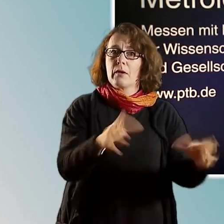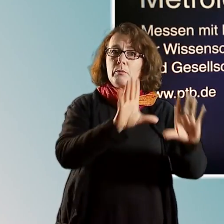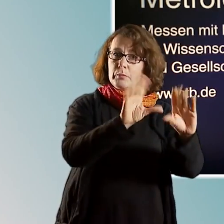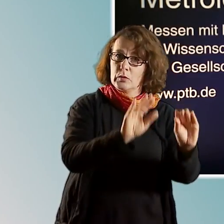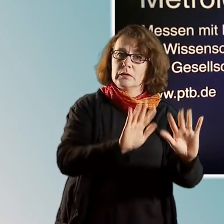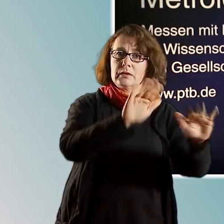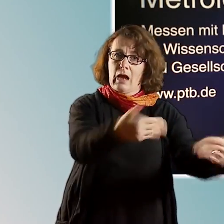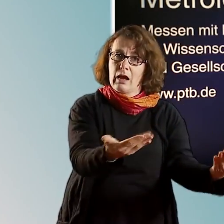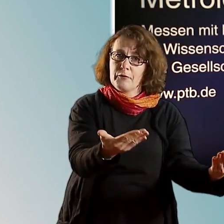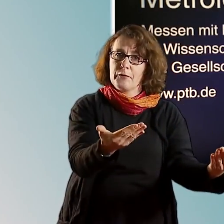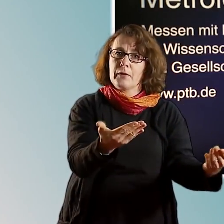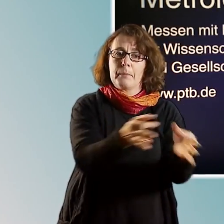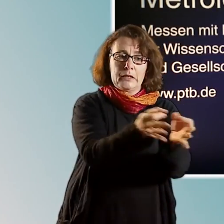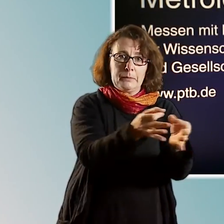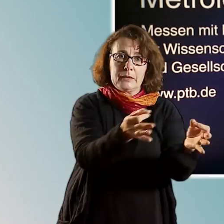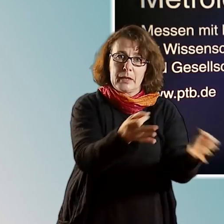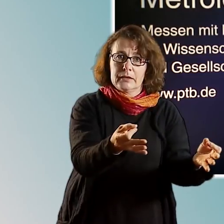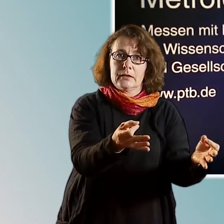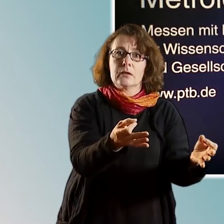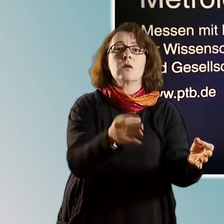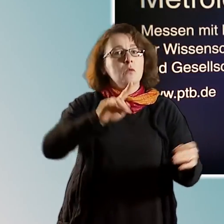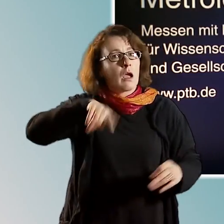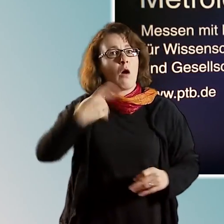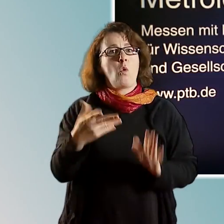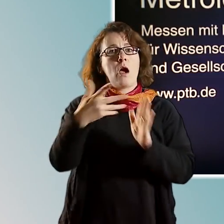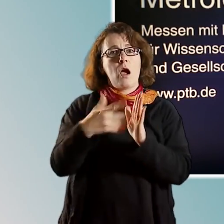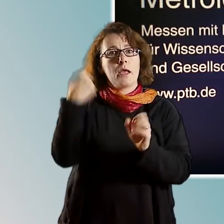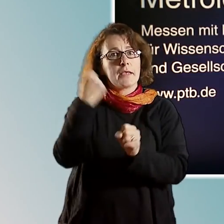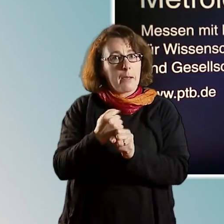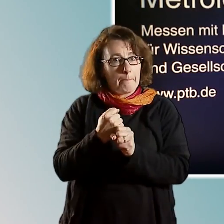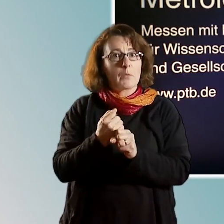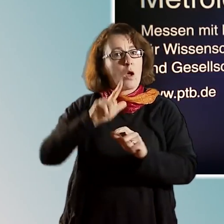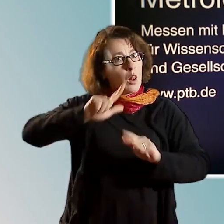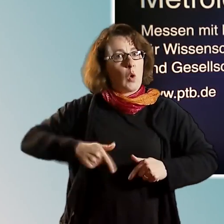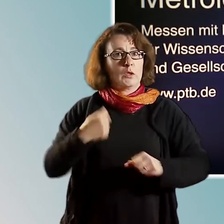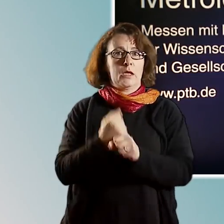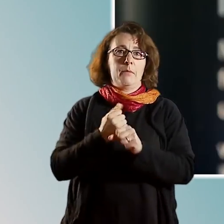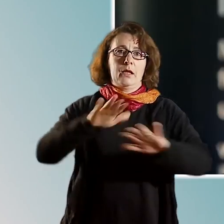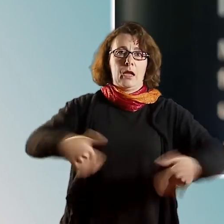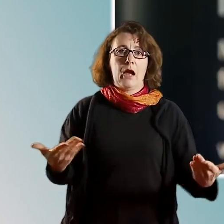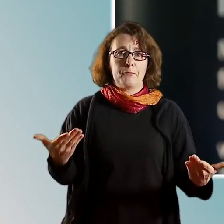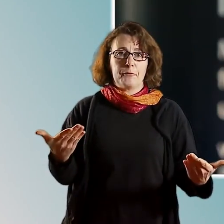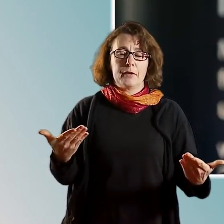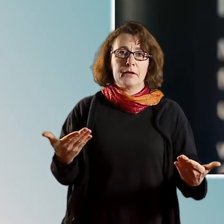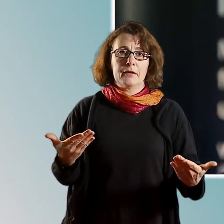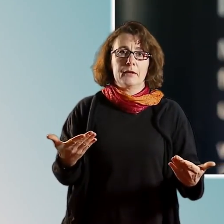diese Messgeräte tatsächlich eingesetzt werden und dann können auch die Eichämter anfangen zu arbeiten. Weil es die PDB gibt,